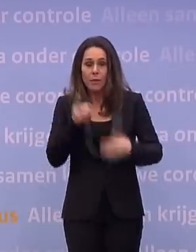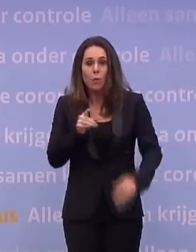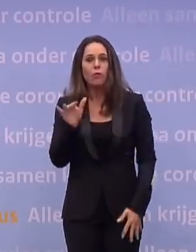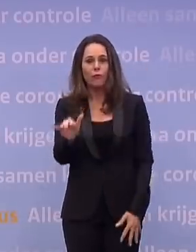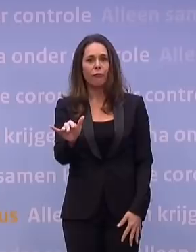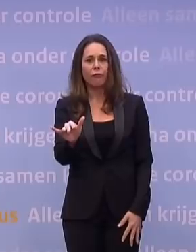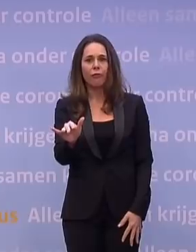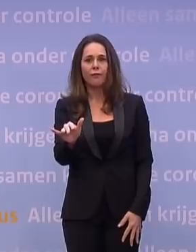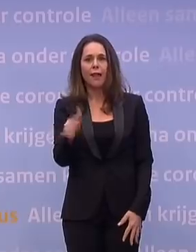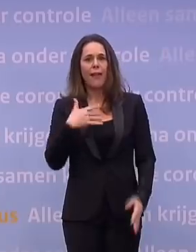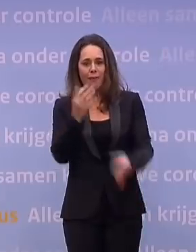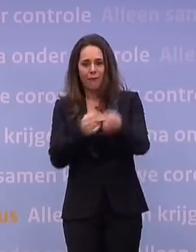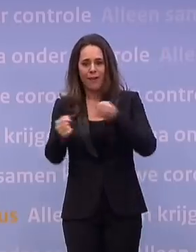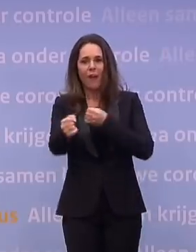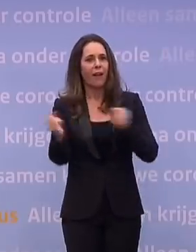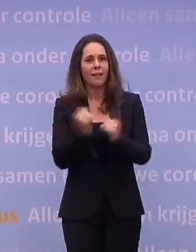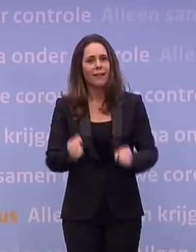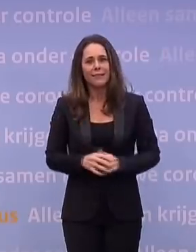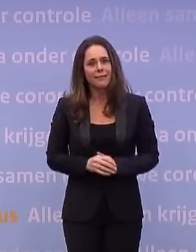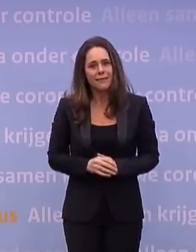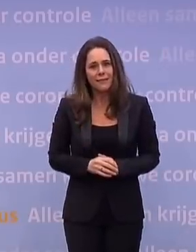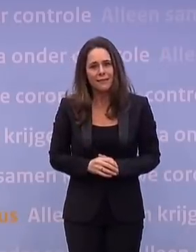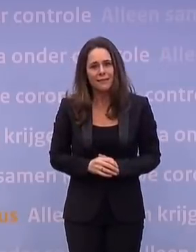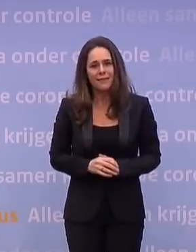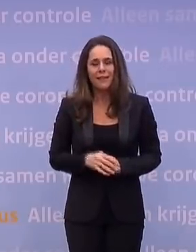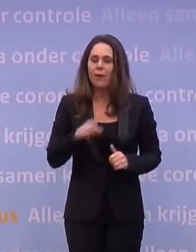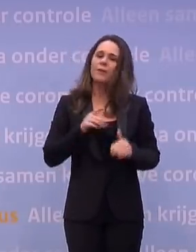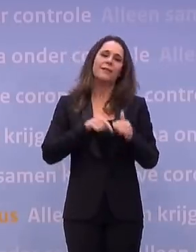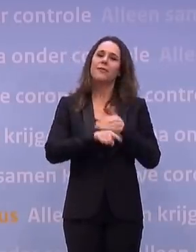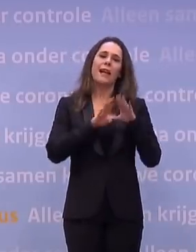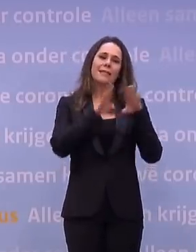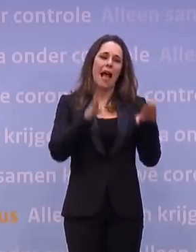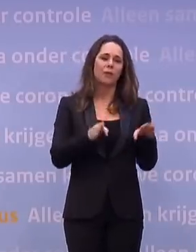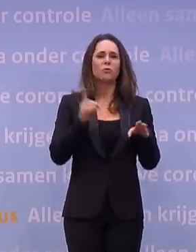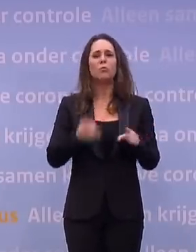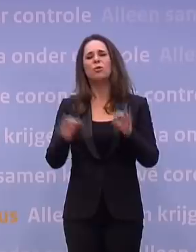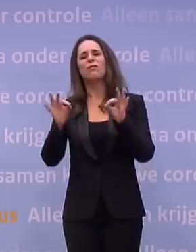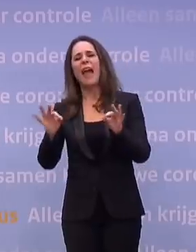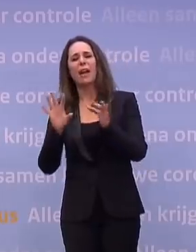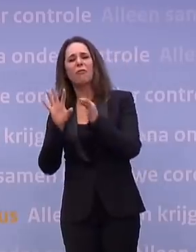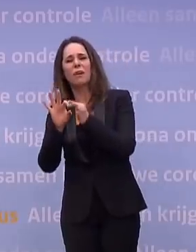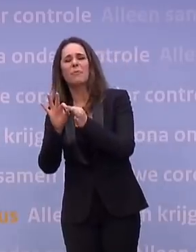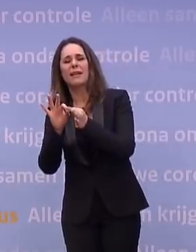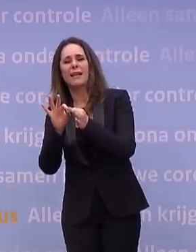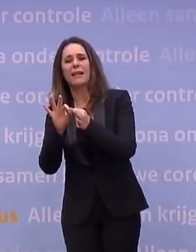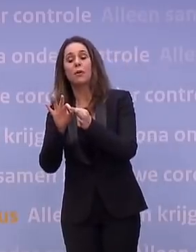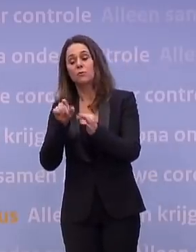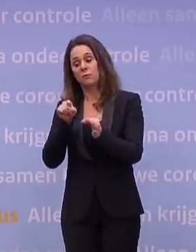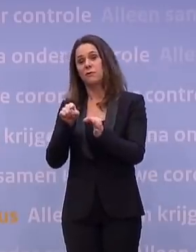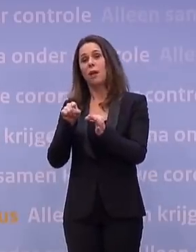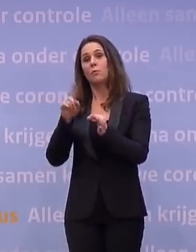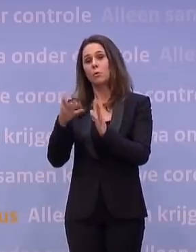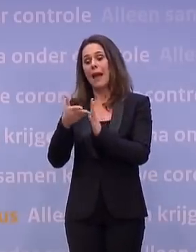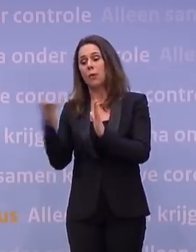zijn, want je kunt je niet laten vervangen. En dat kan ook niet van huis uit, dat moeten veilige verbindingen zijn. Dus in zo'n geval zou ik een uitzondering moeten maken